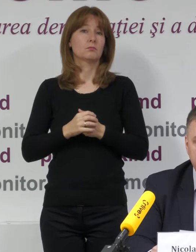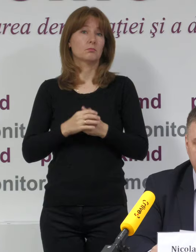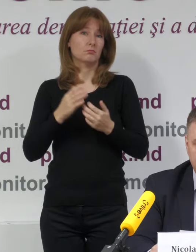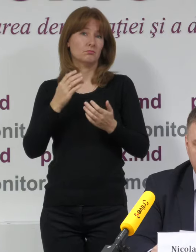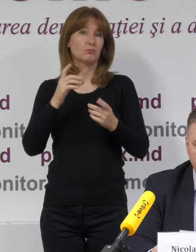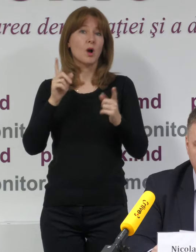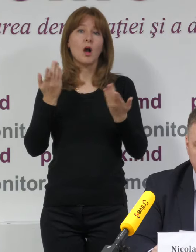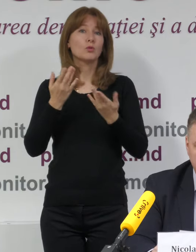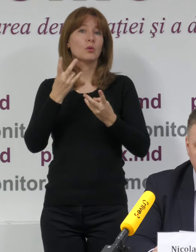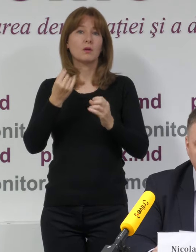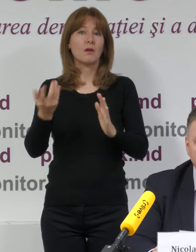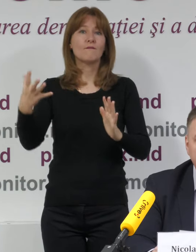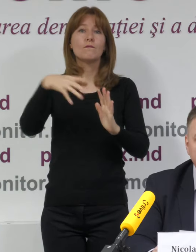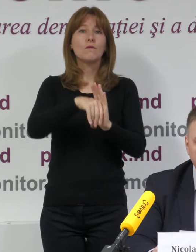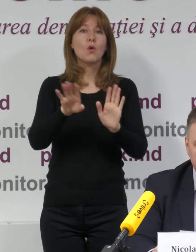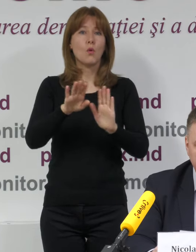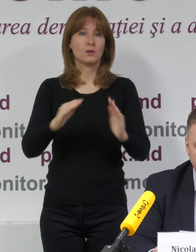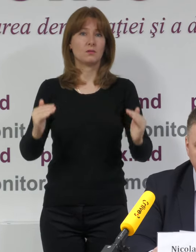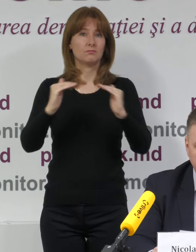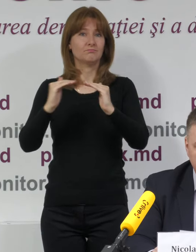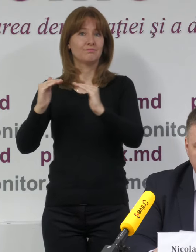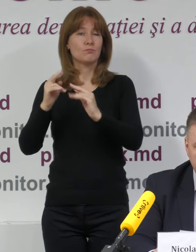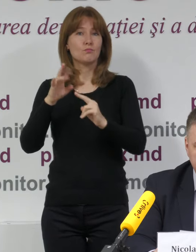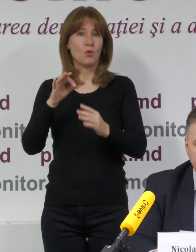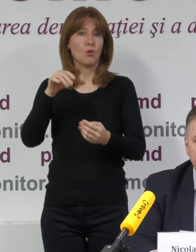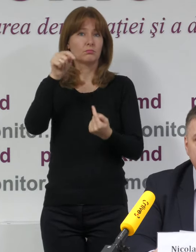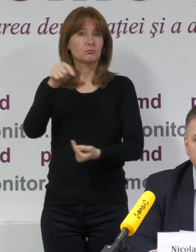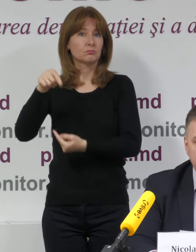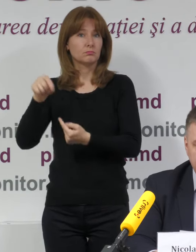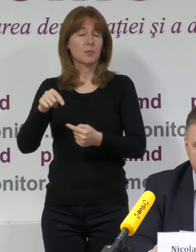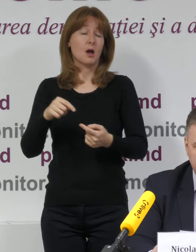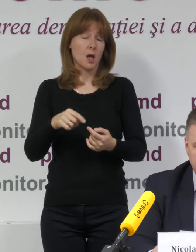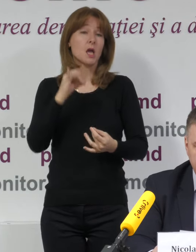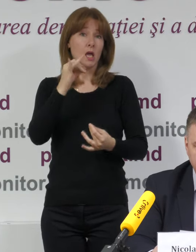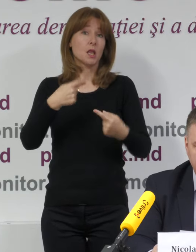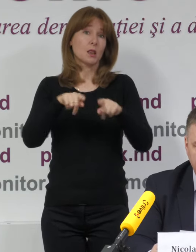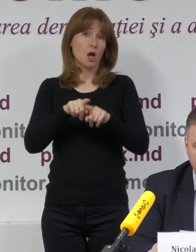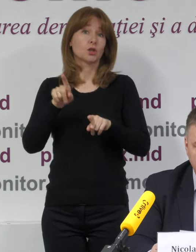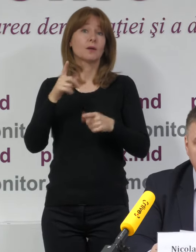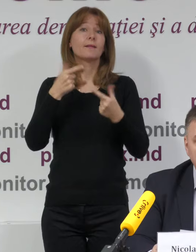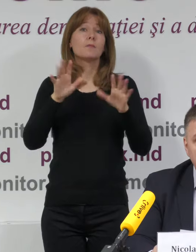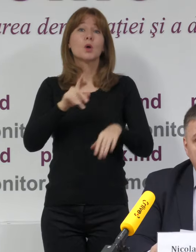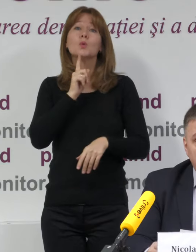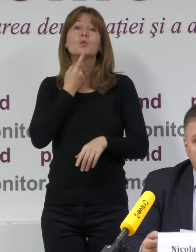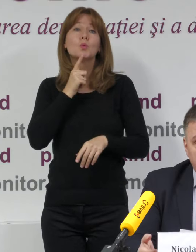sunt cuprinsă în eșantion. Aceste echipii mobile vor observa inclusiv căile de acces scăte secțiile de votare,